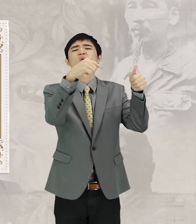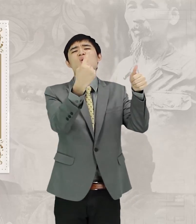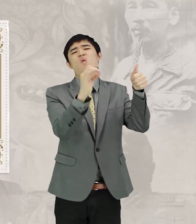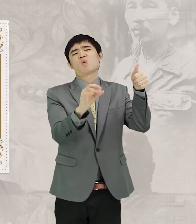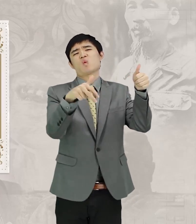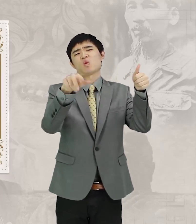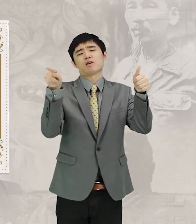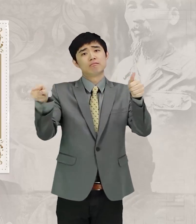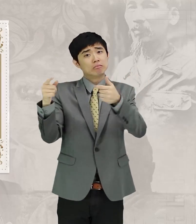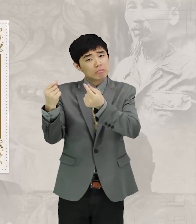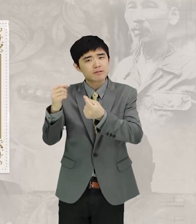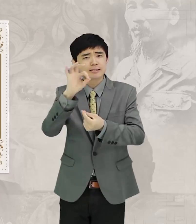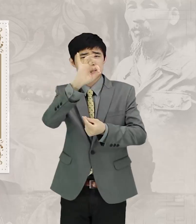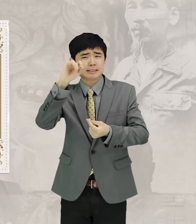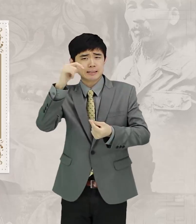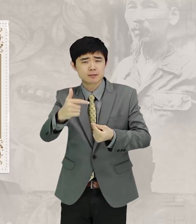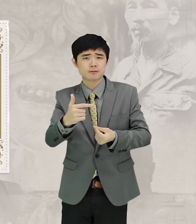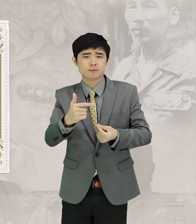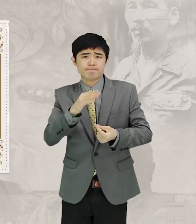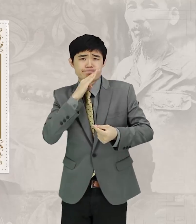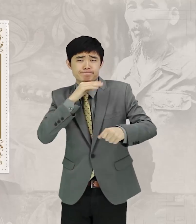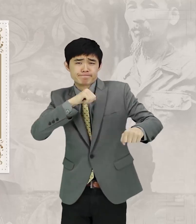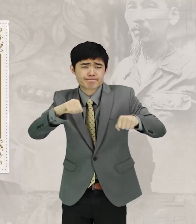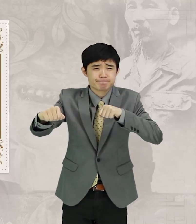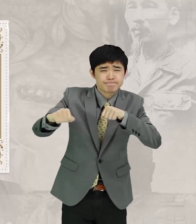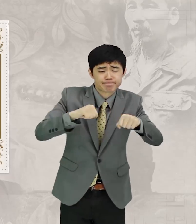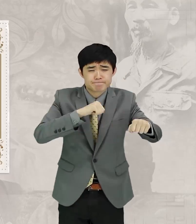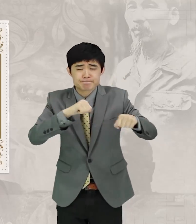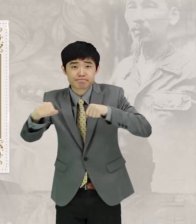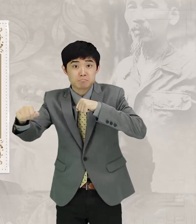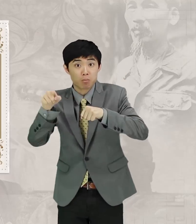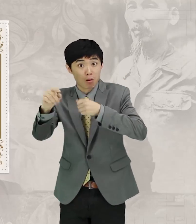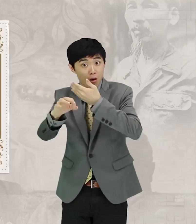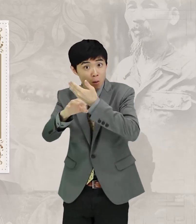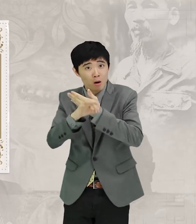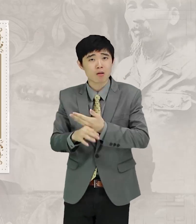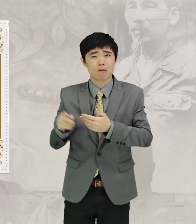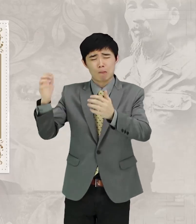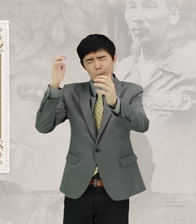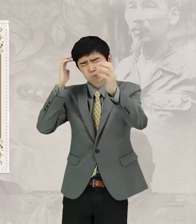공자는 이러한 인을 실천하면 혼란한 세상이 바로 잡힌다고 믿었어.